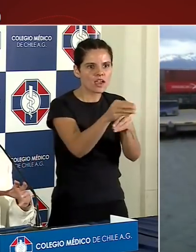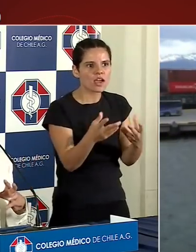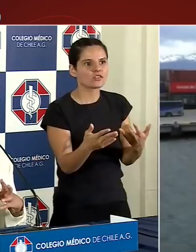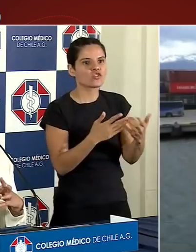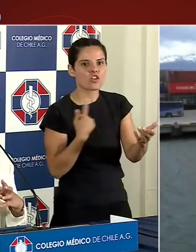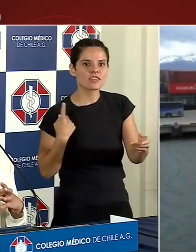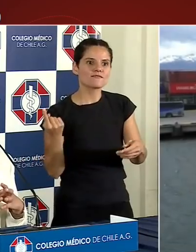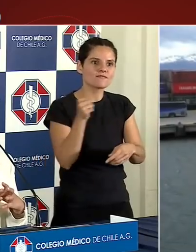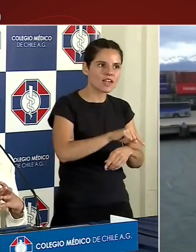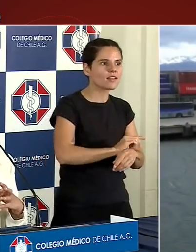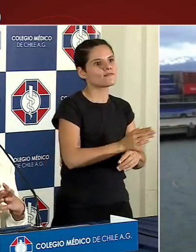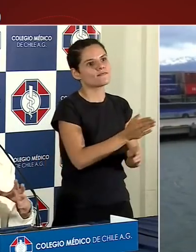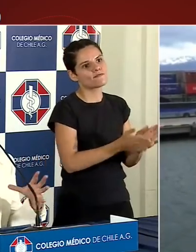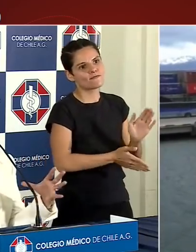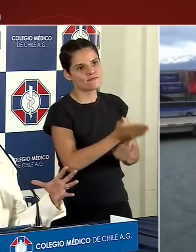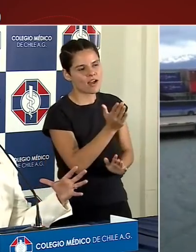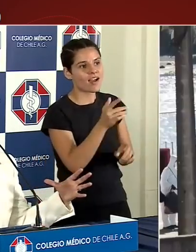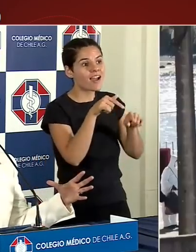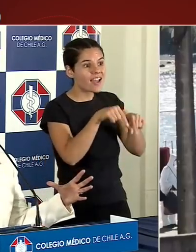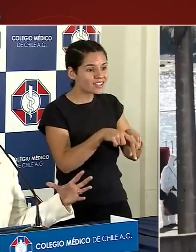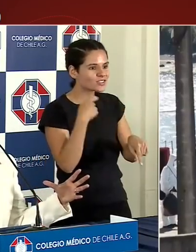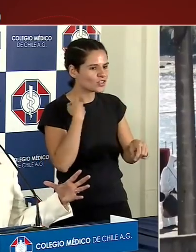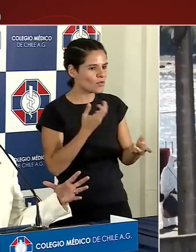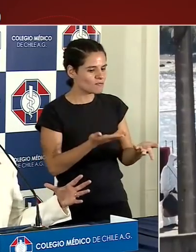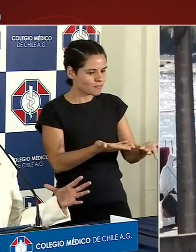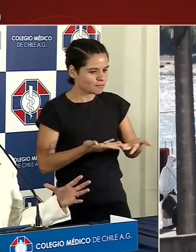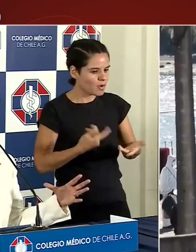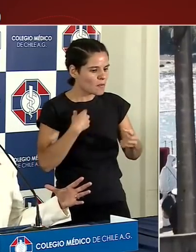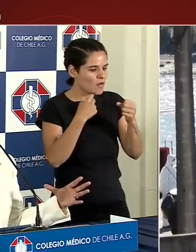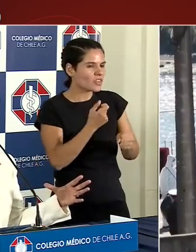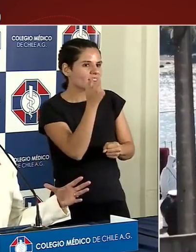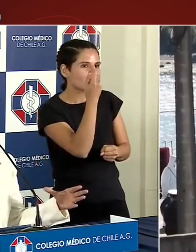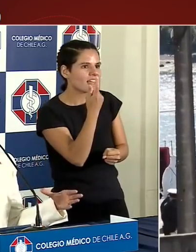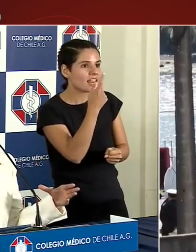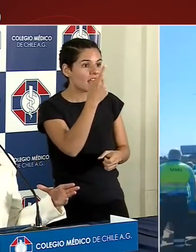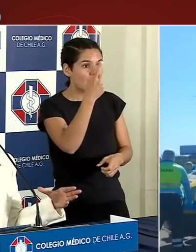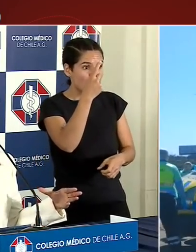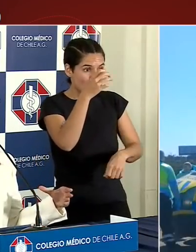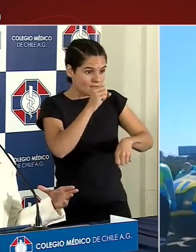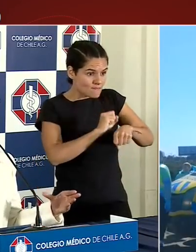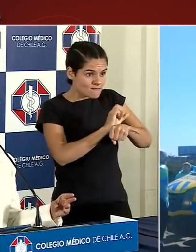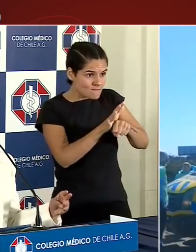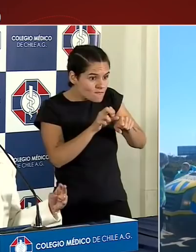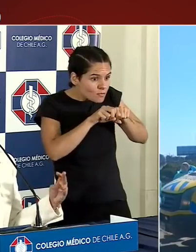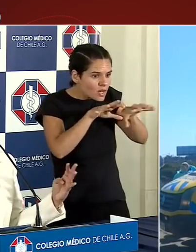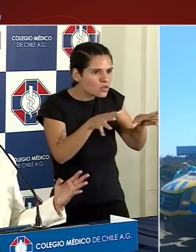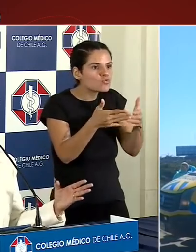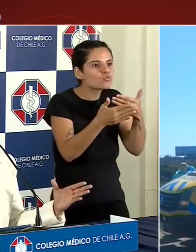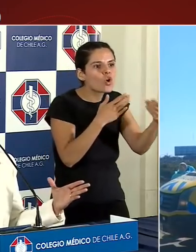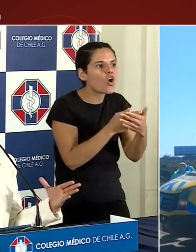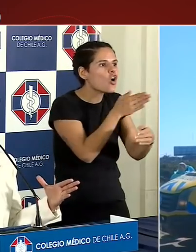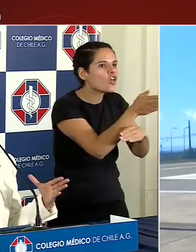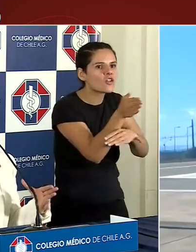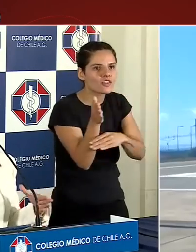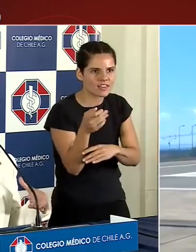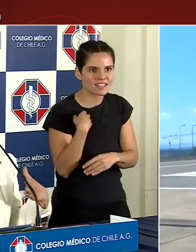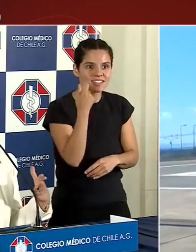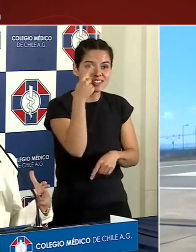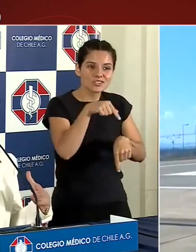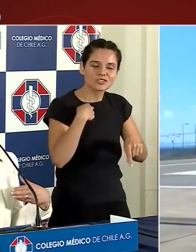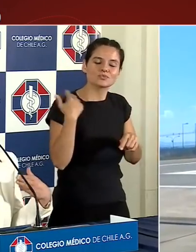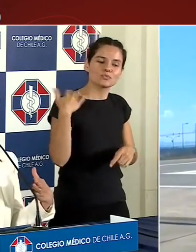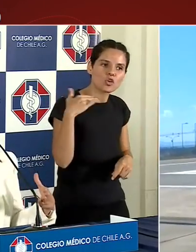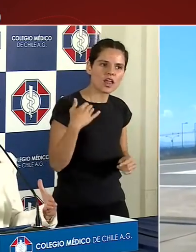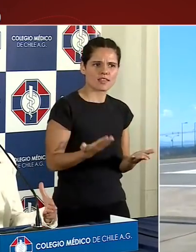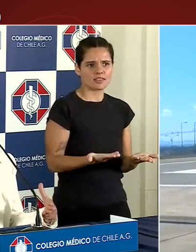Eso permite ir creando un mapa de cómo se ha comportado el virus, y es uno de los elementos fundamentales. Si uno